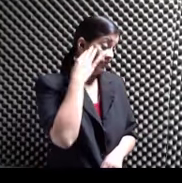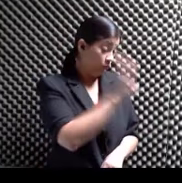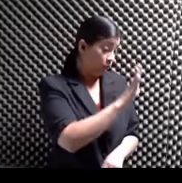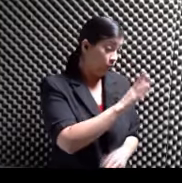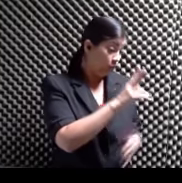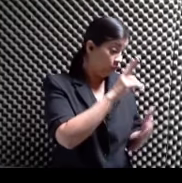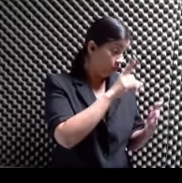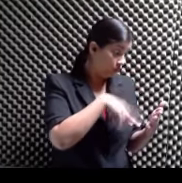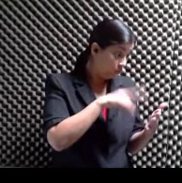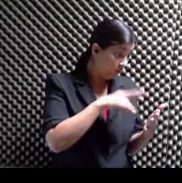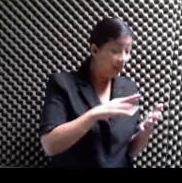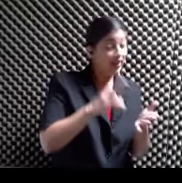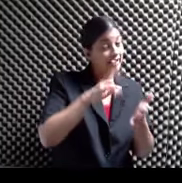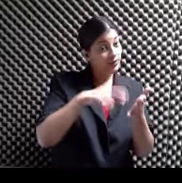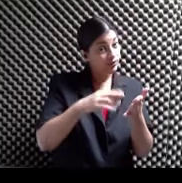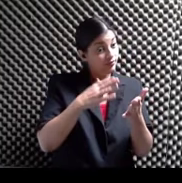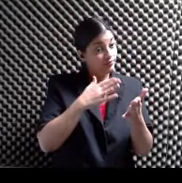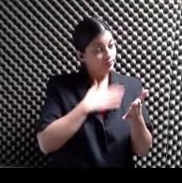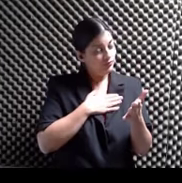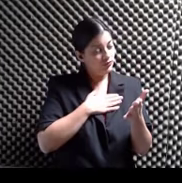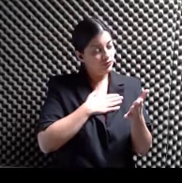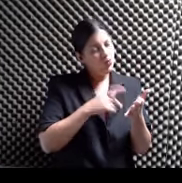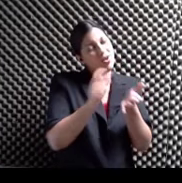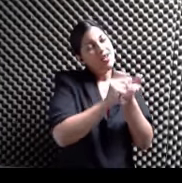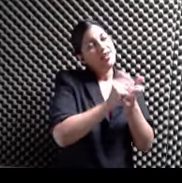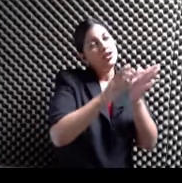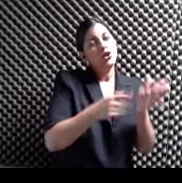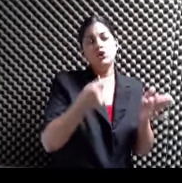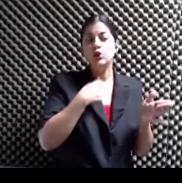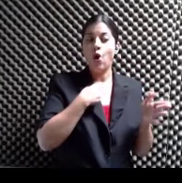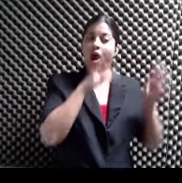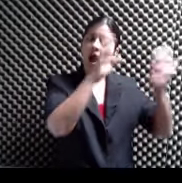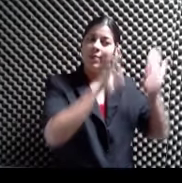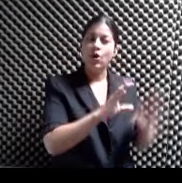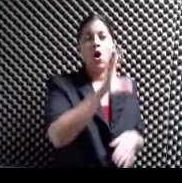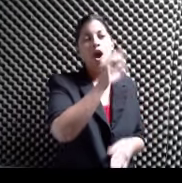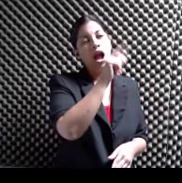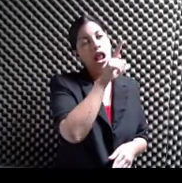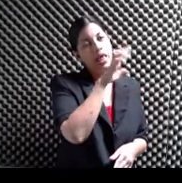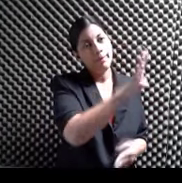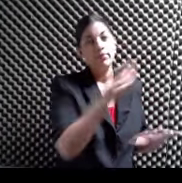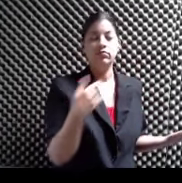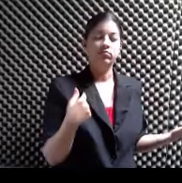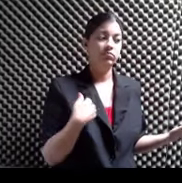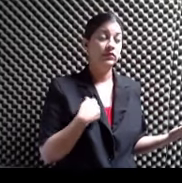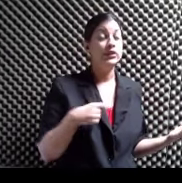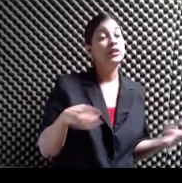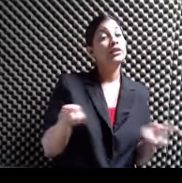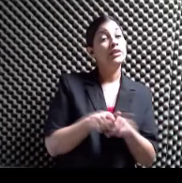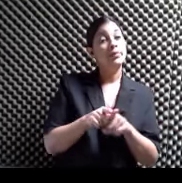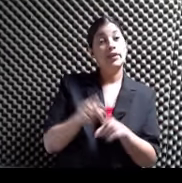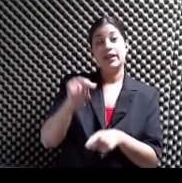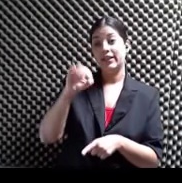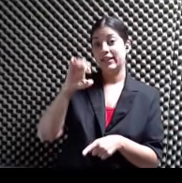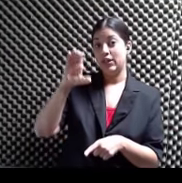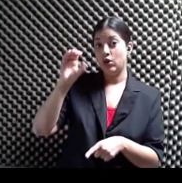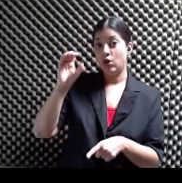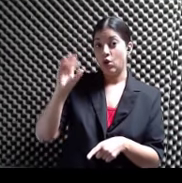Tegucigalpa Que tiene un escritor Que admiro y respeto mucho David Caleb Acevedo De igual manera A Nicole Cecilia Delgado He seguido su